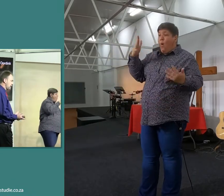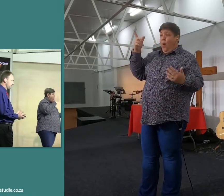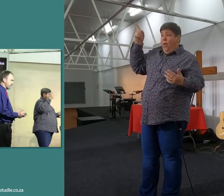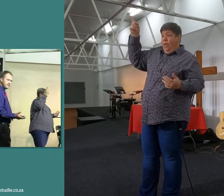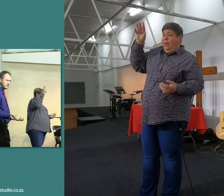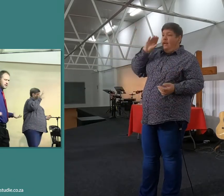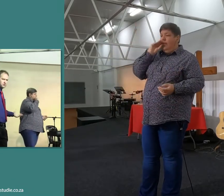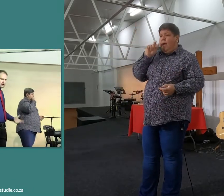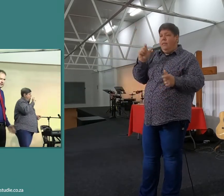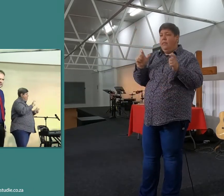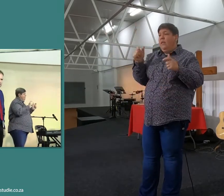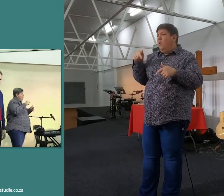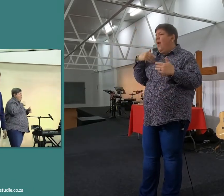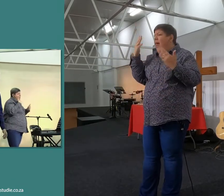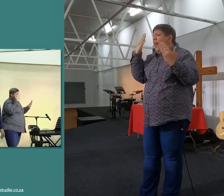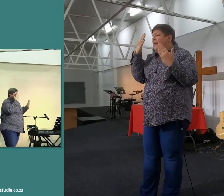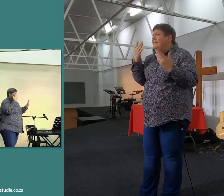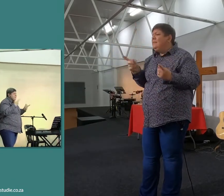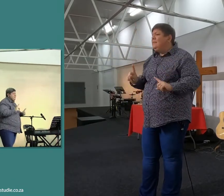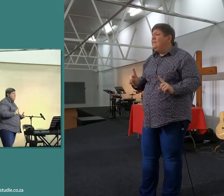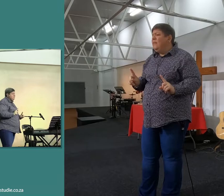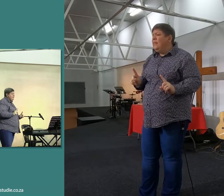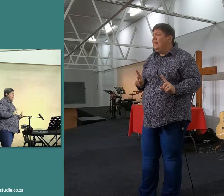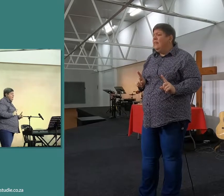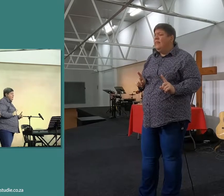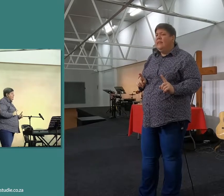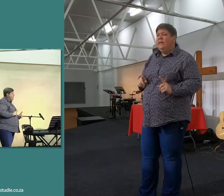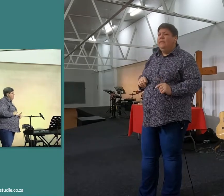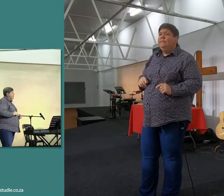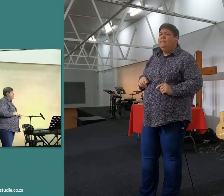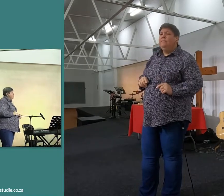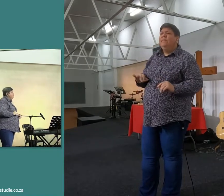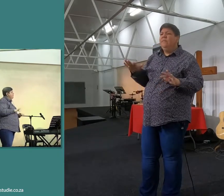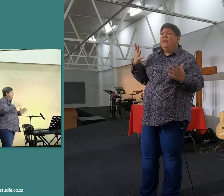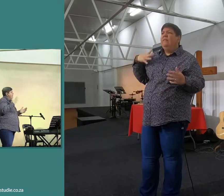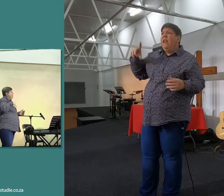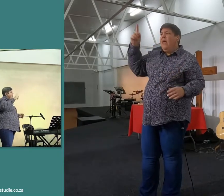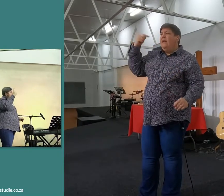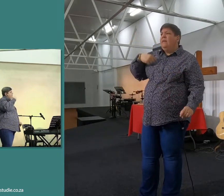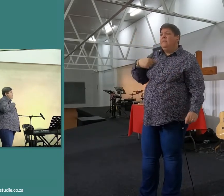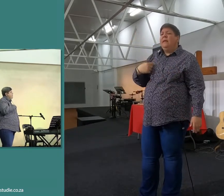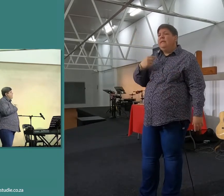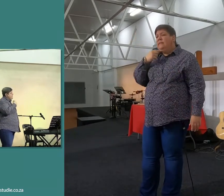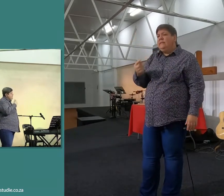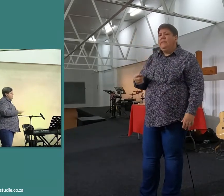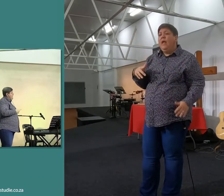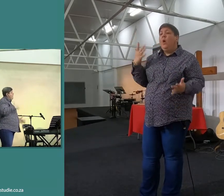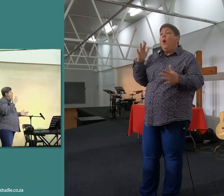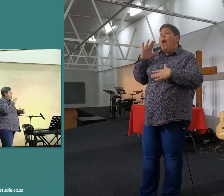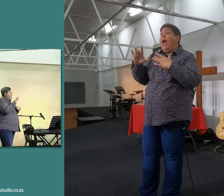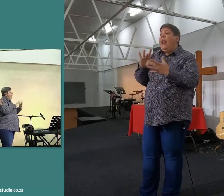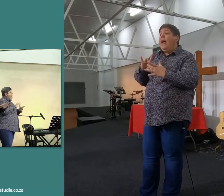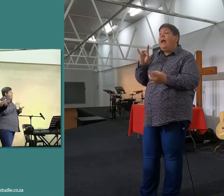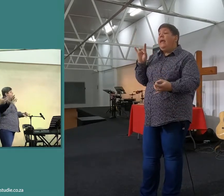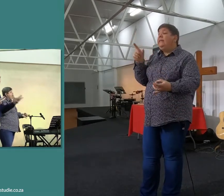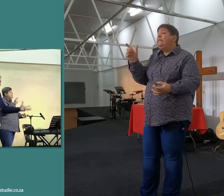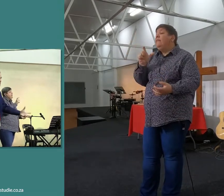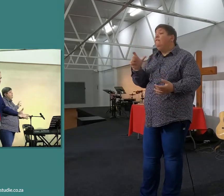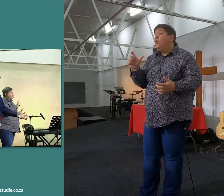wat het ek nou gelees? Wat het ek nou gelees? Wat, wat wil jy vir my sê, hoe die Heilige Geest, die woorde, lewendig maak?